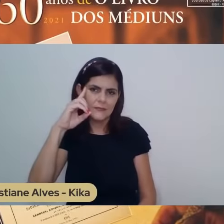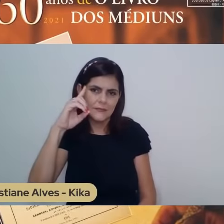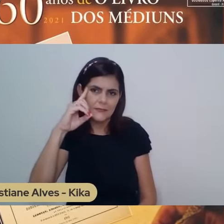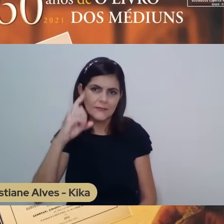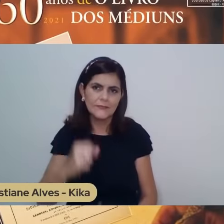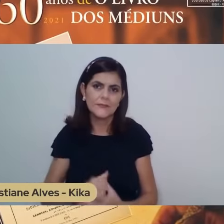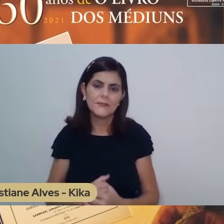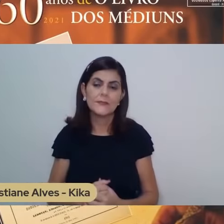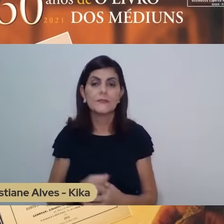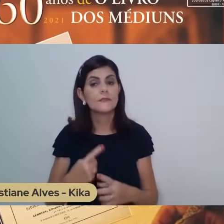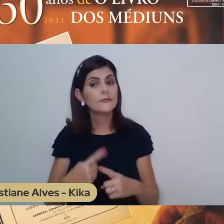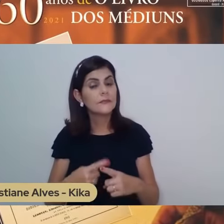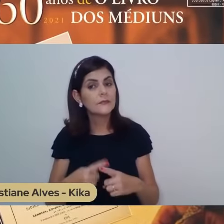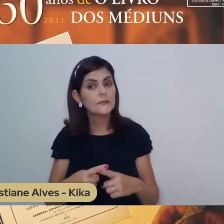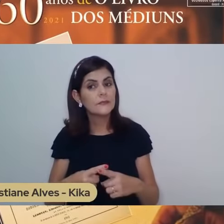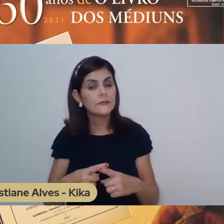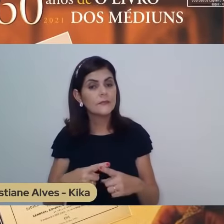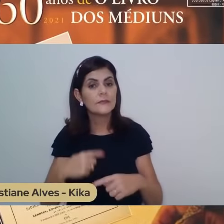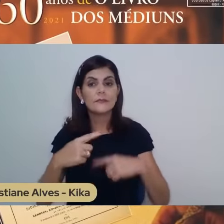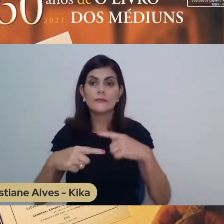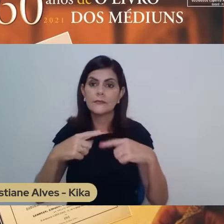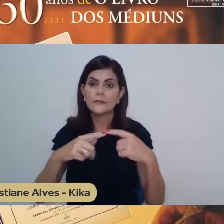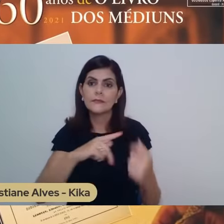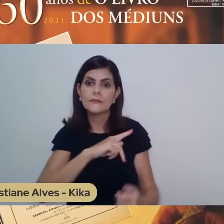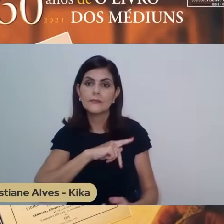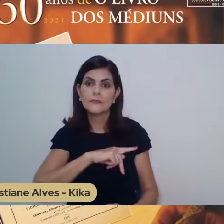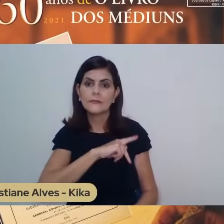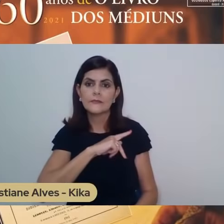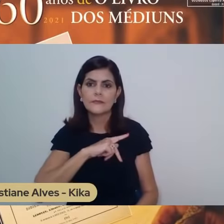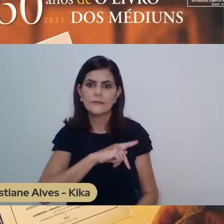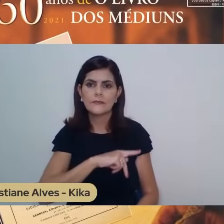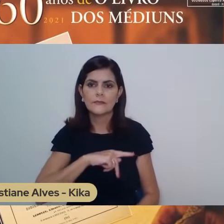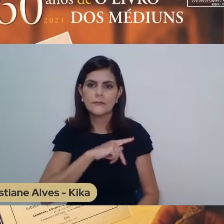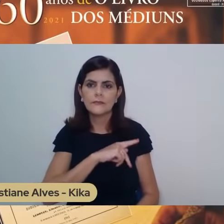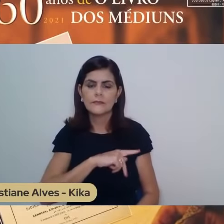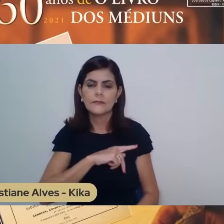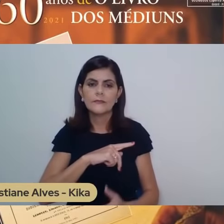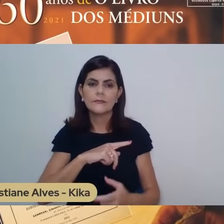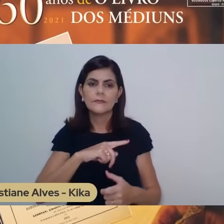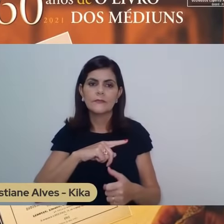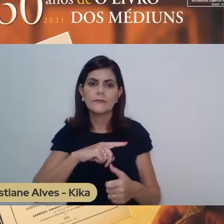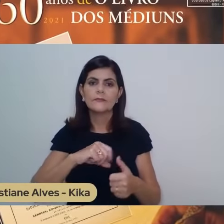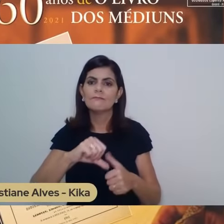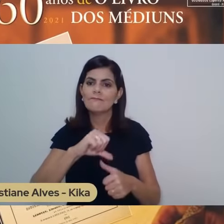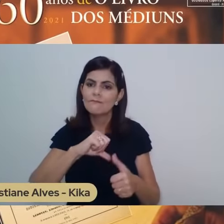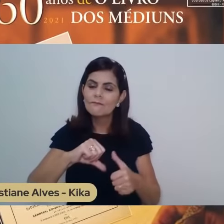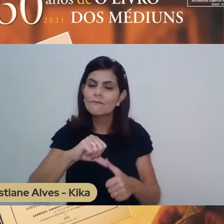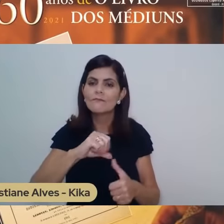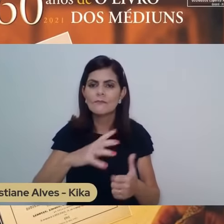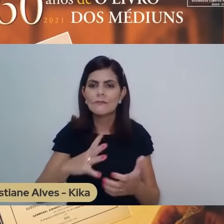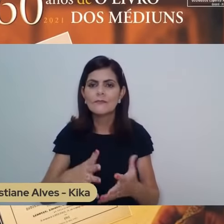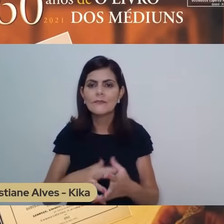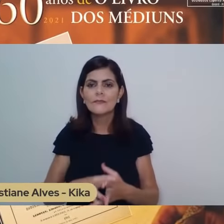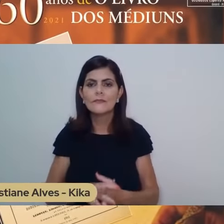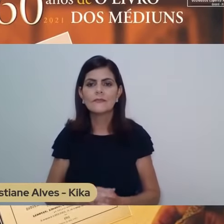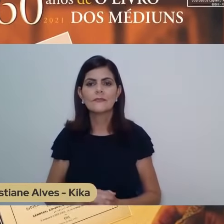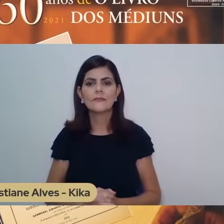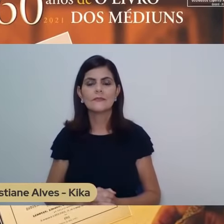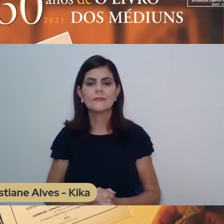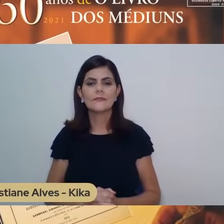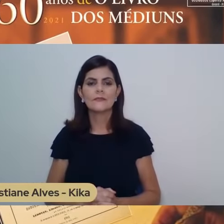conversão, agora não encontrava ele mais, digamos assim,